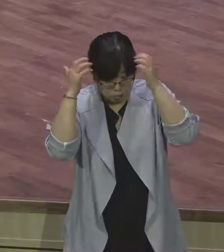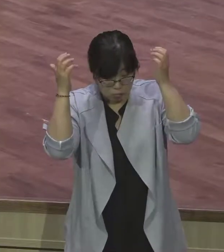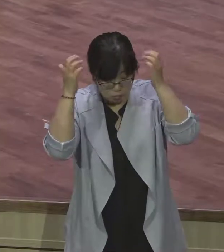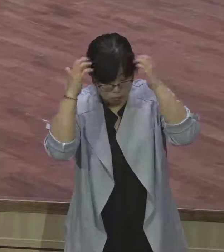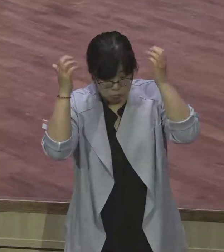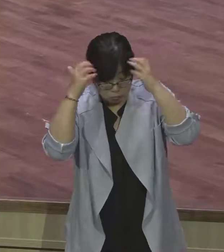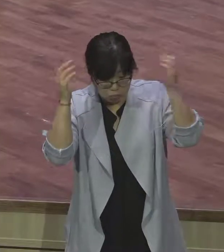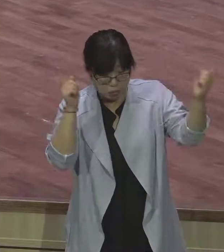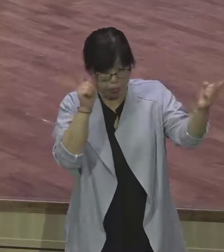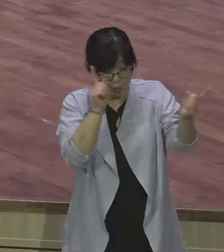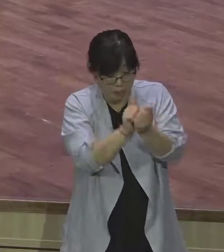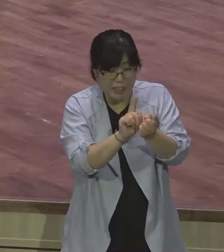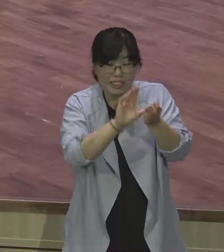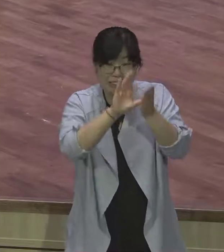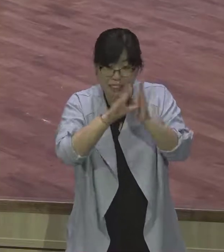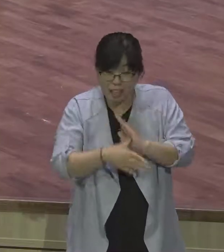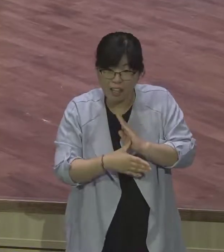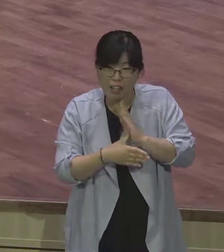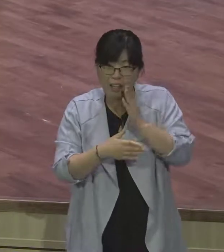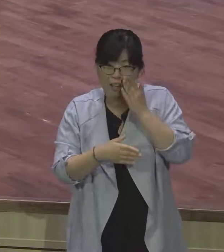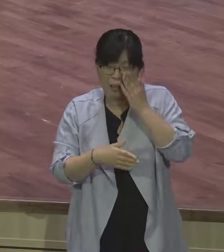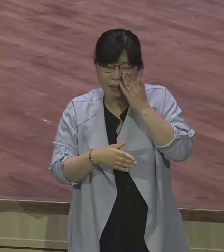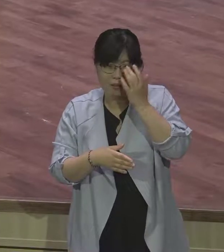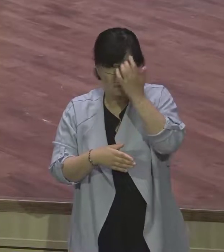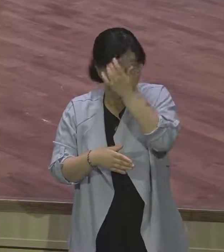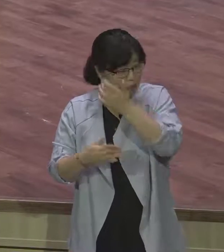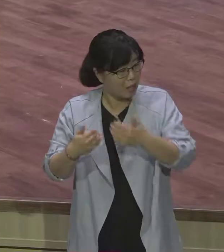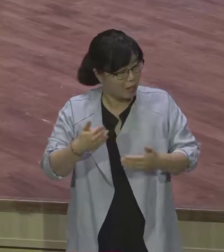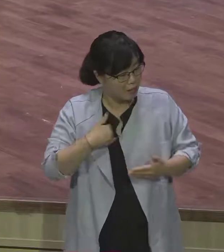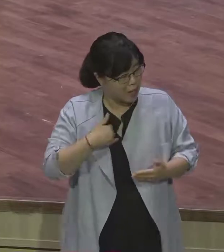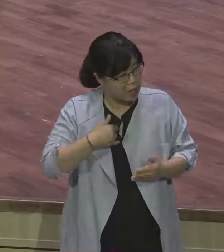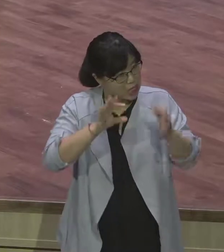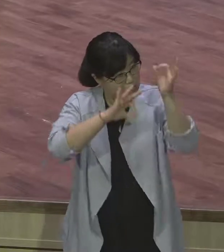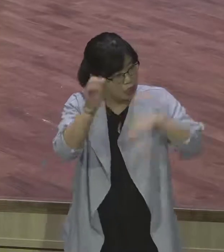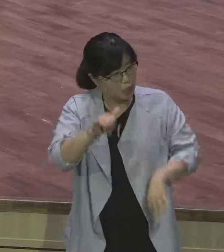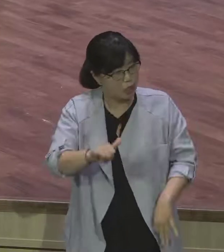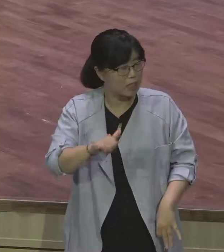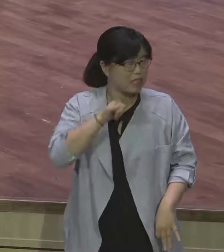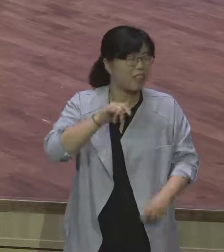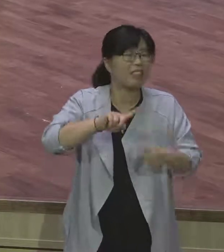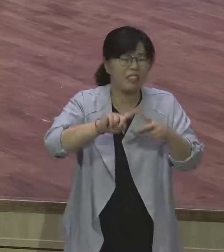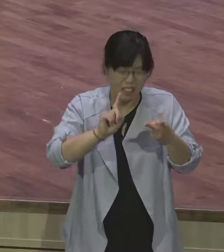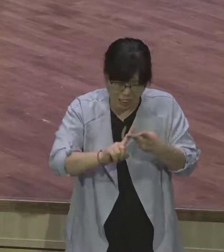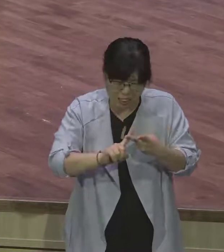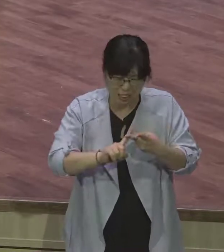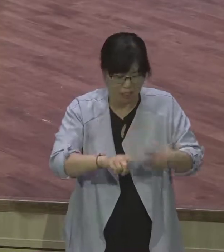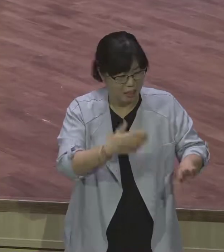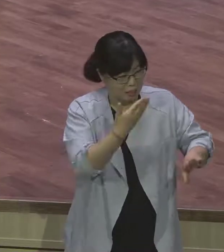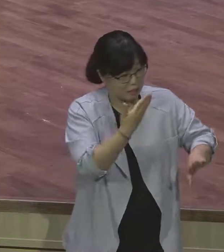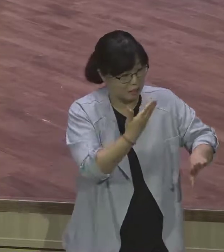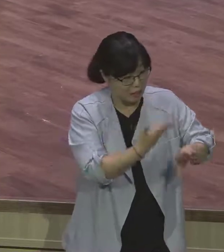내가 잘못한 것도 없는 상황이든 어떤 상황 속에서도 올바로 연단돼서